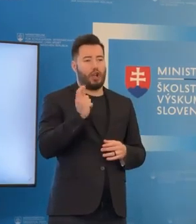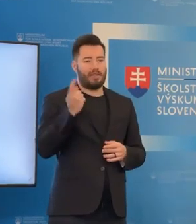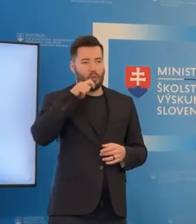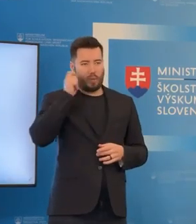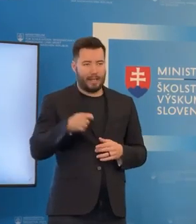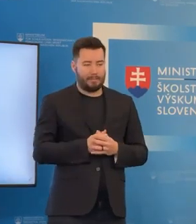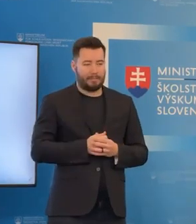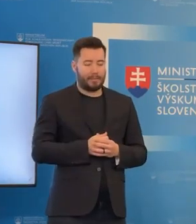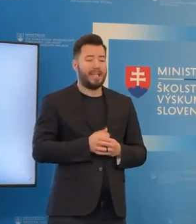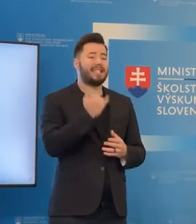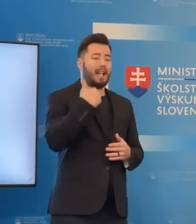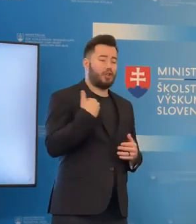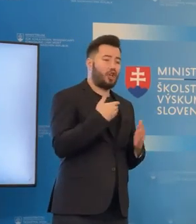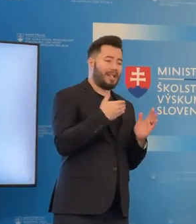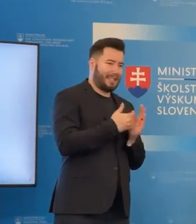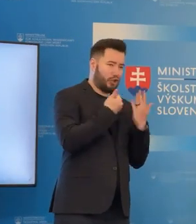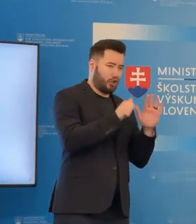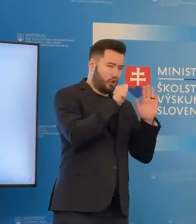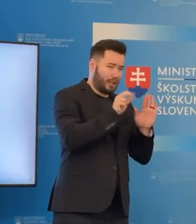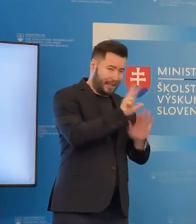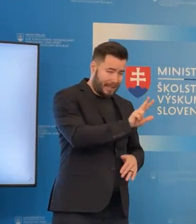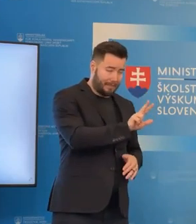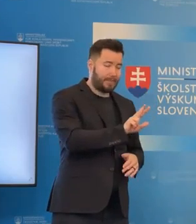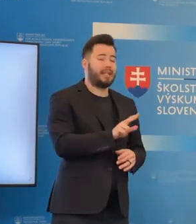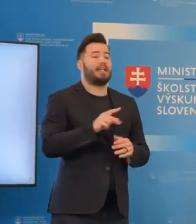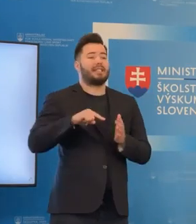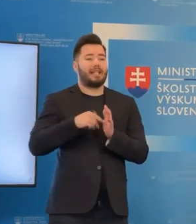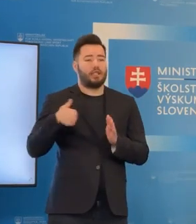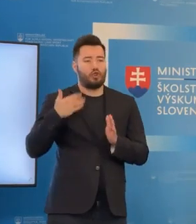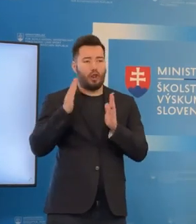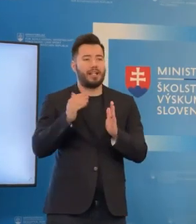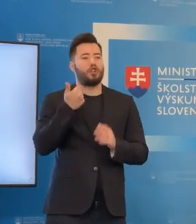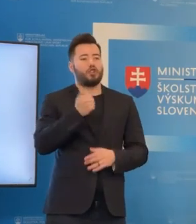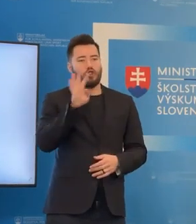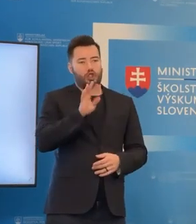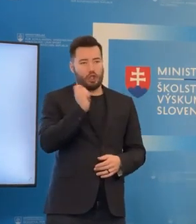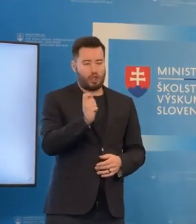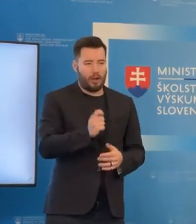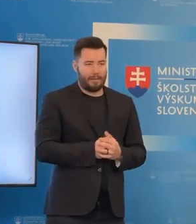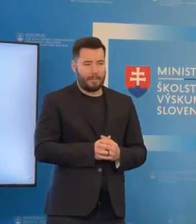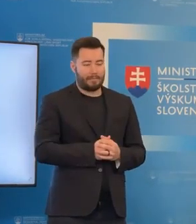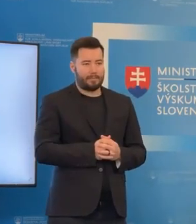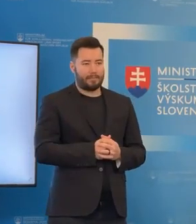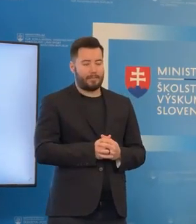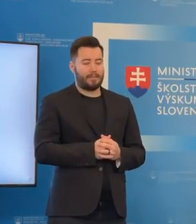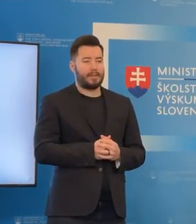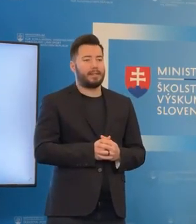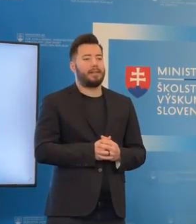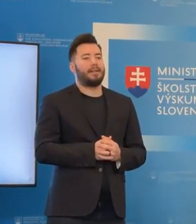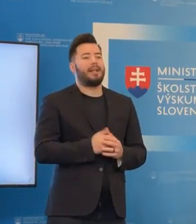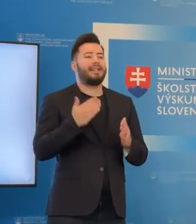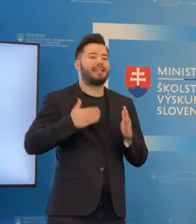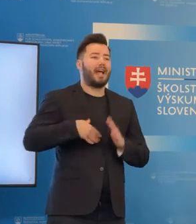1663 žiakov. Na stredných školách to bolo 140 žiakov. V rámci toho prerozdelenia